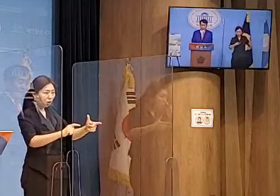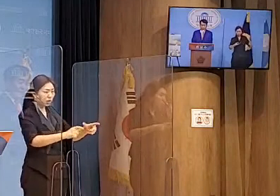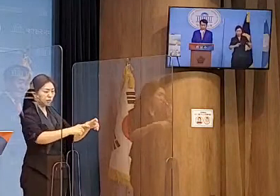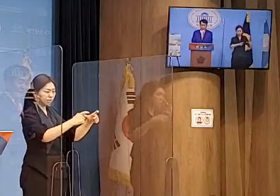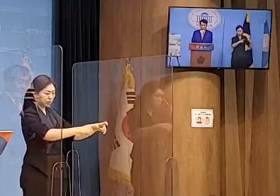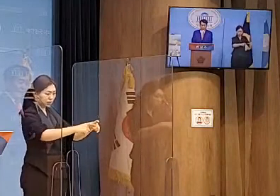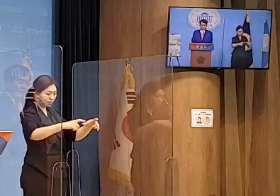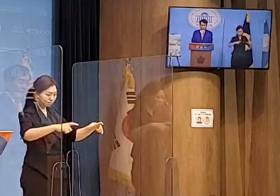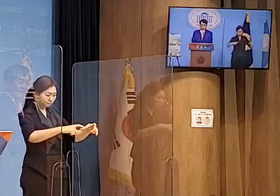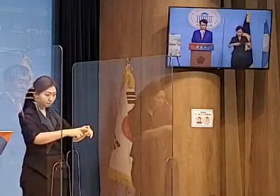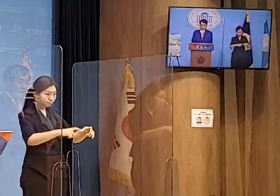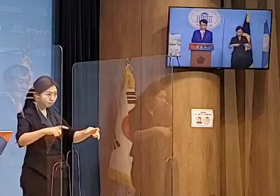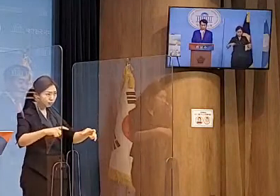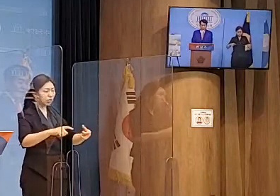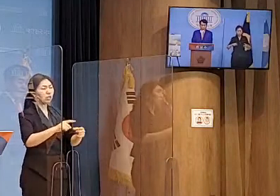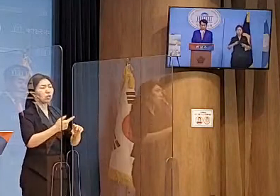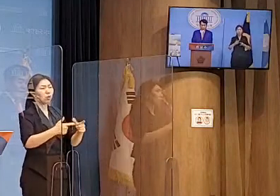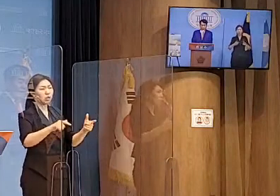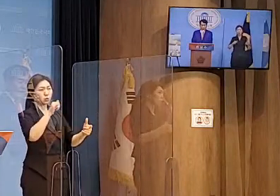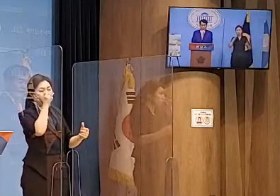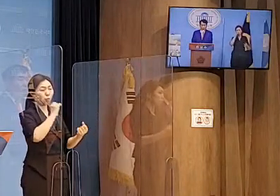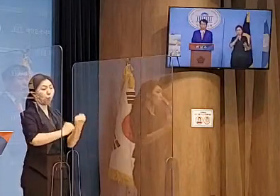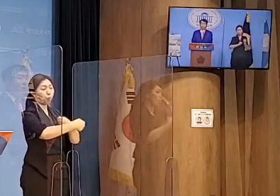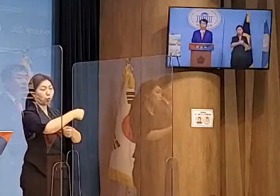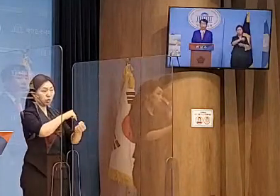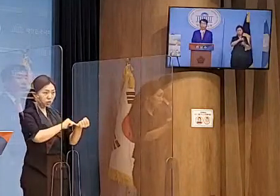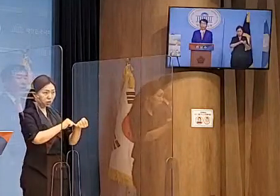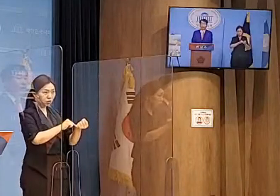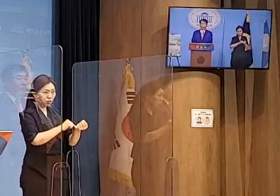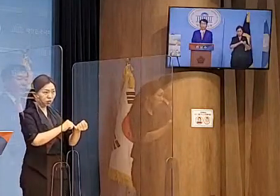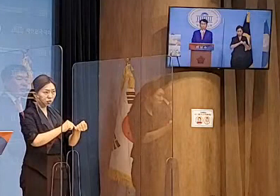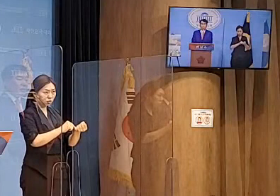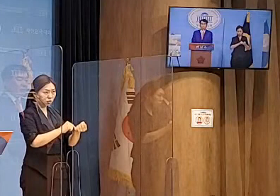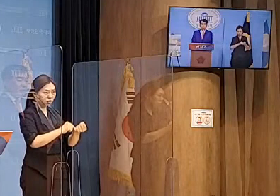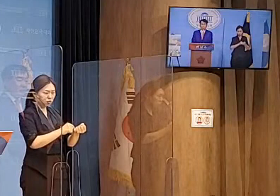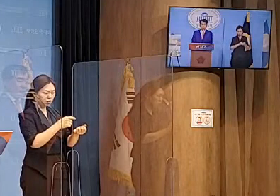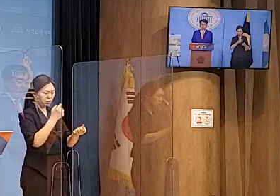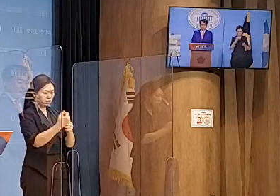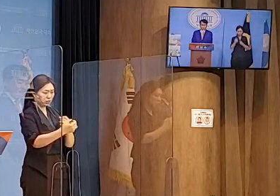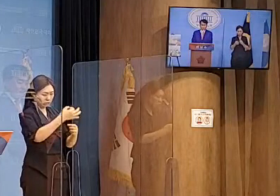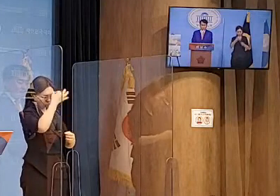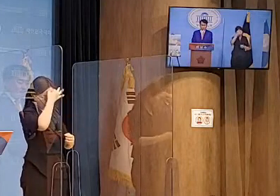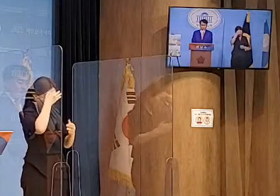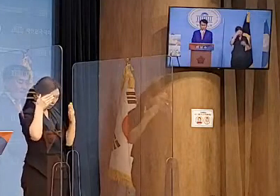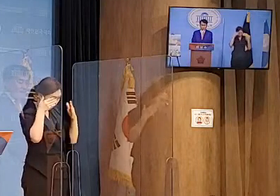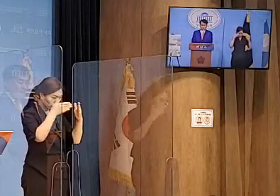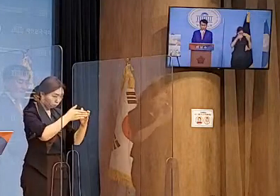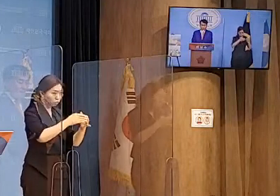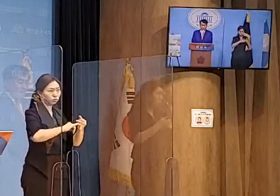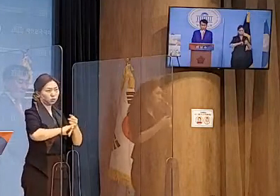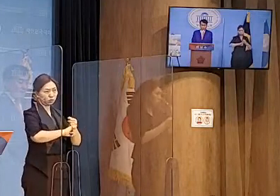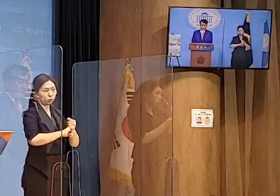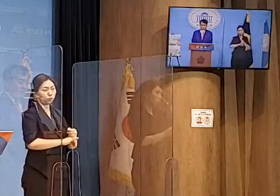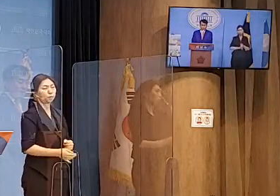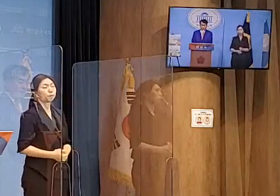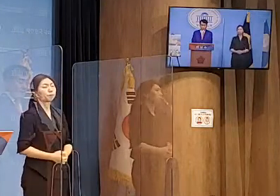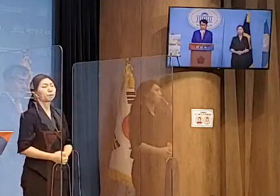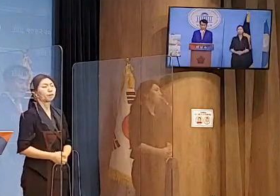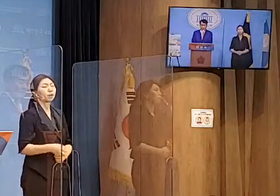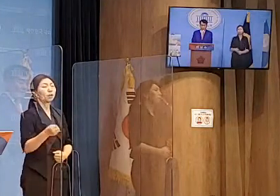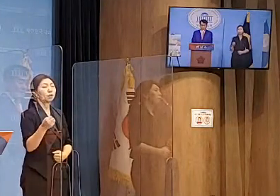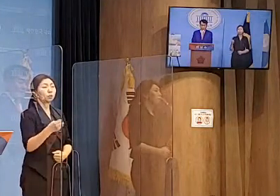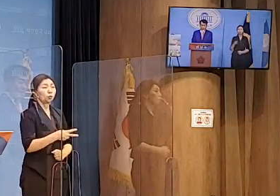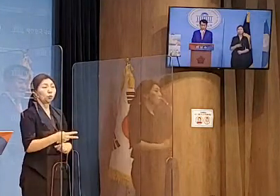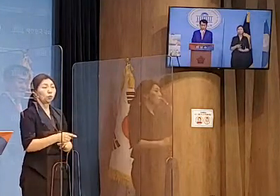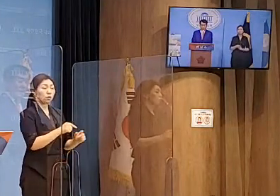개발과 원전 해체 기술 확보에 매진할 것입니다. 또한 이를 통한